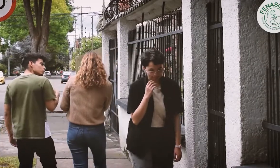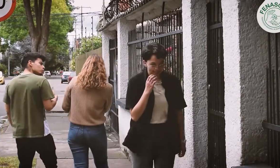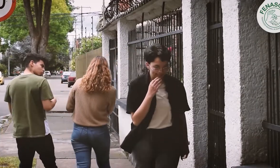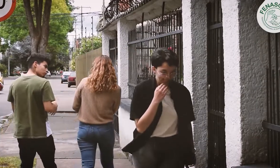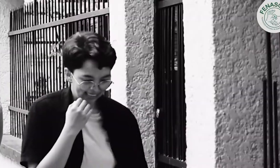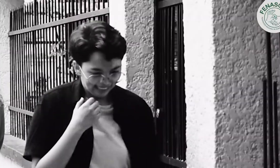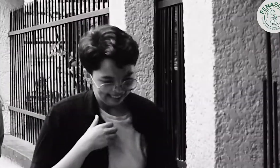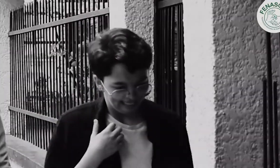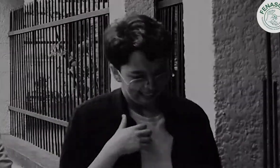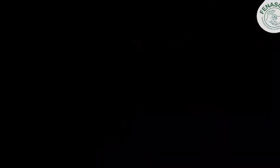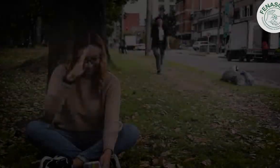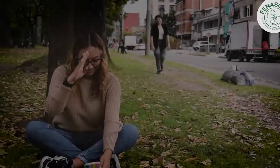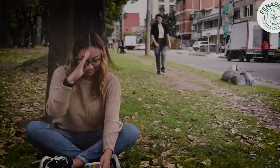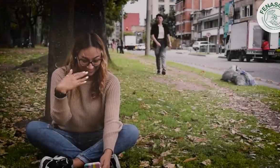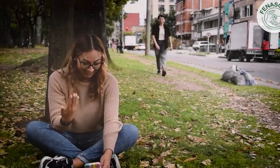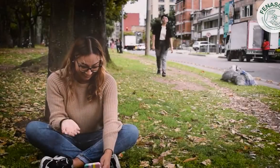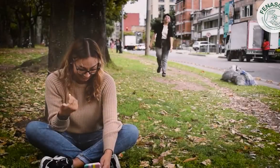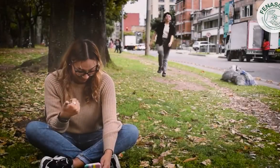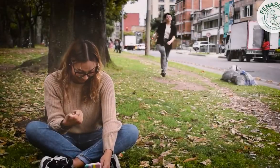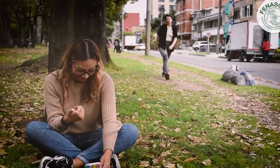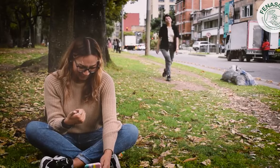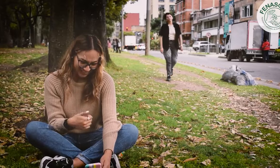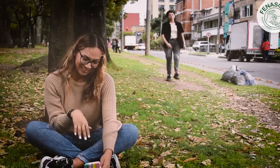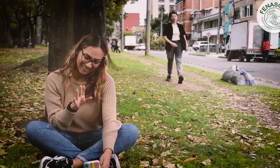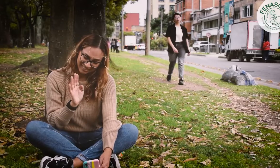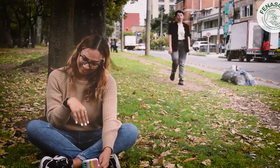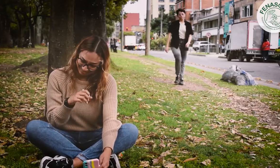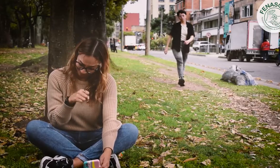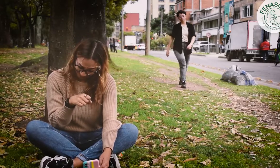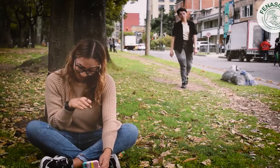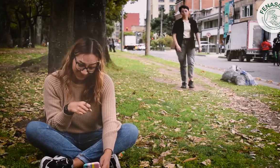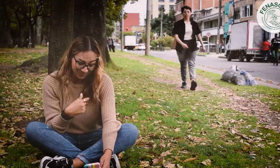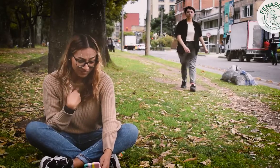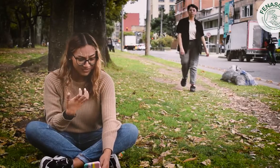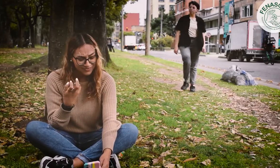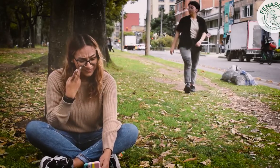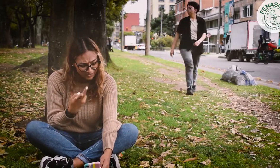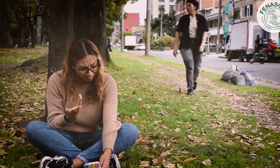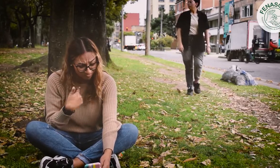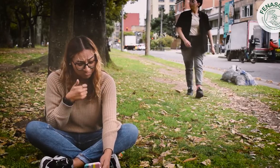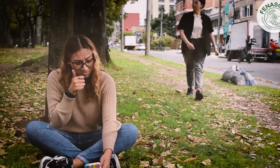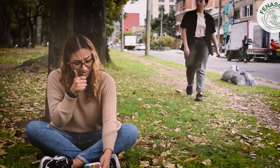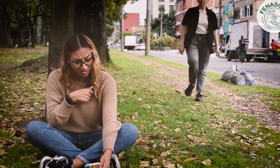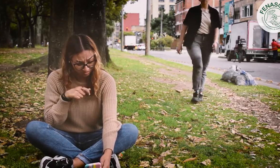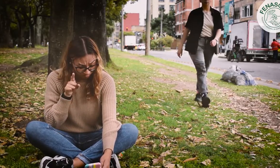Ay, qué pena. Hola, ¿cómo estás? ¿Bien? Sí, quiero verte, ¿puedes mañana?